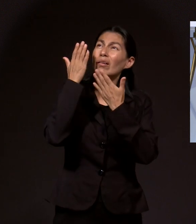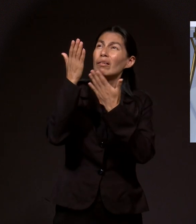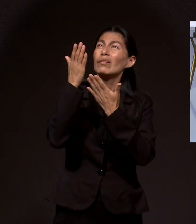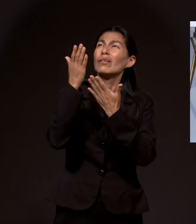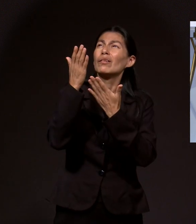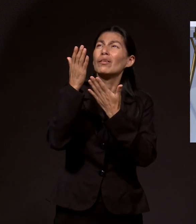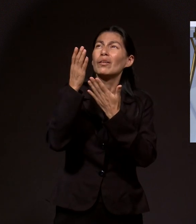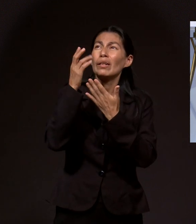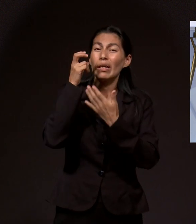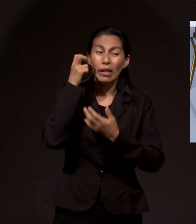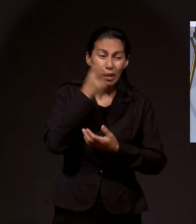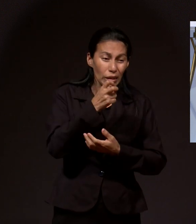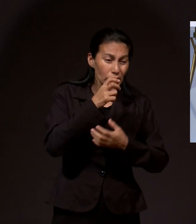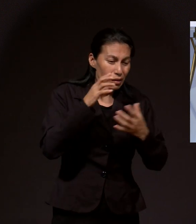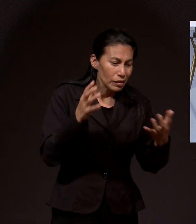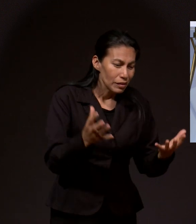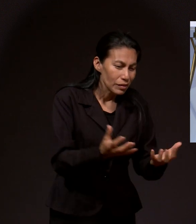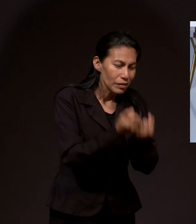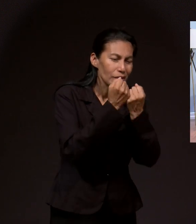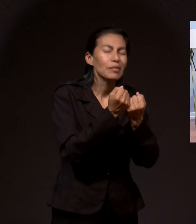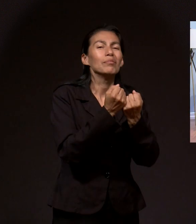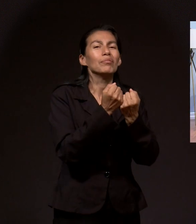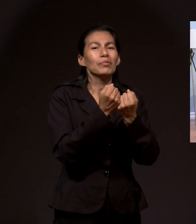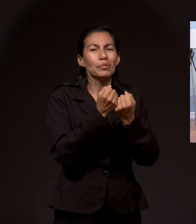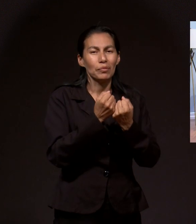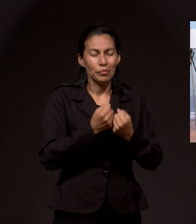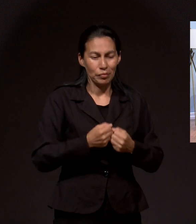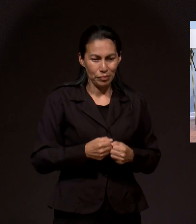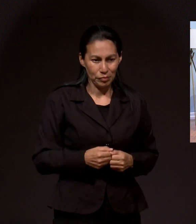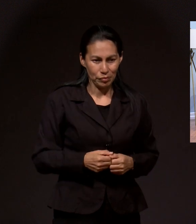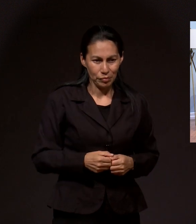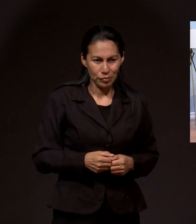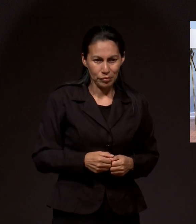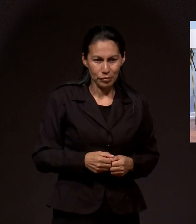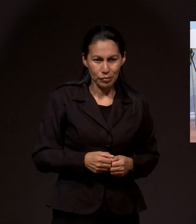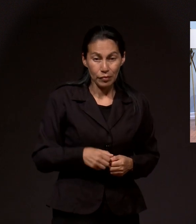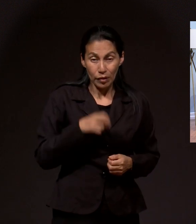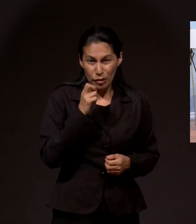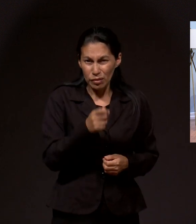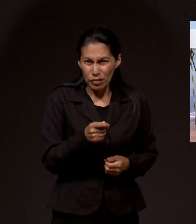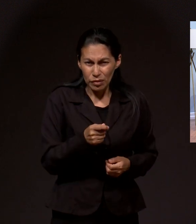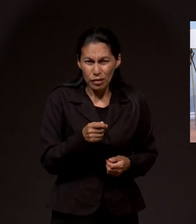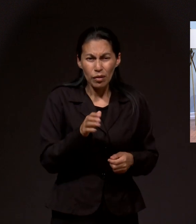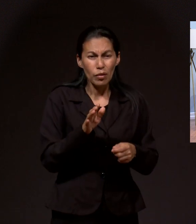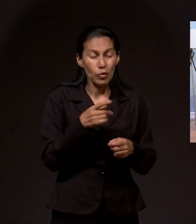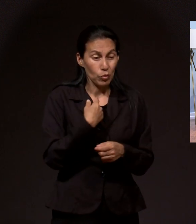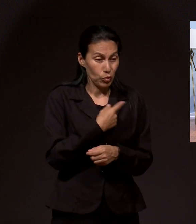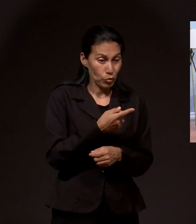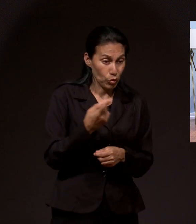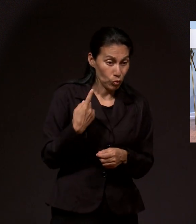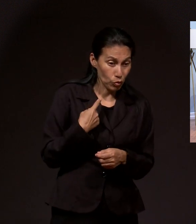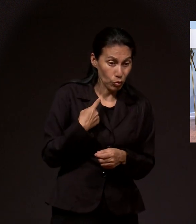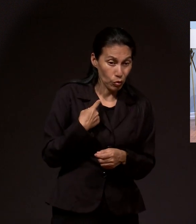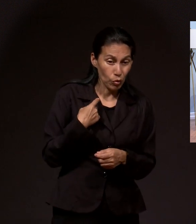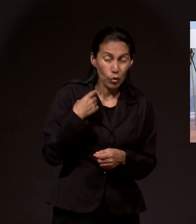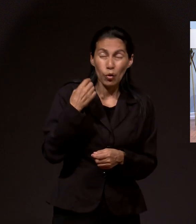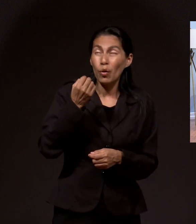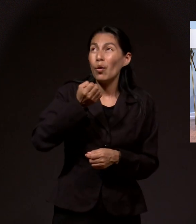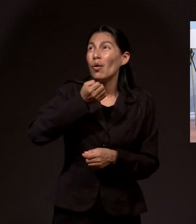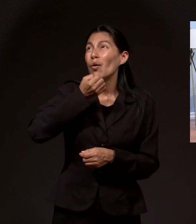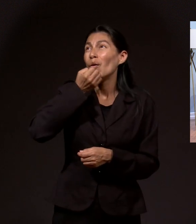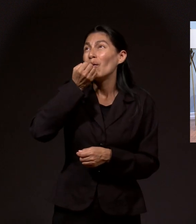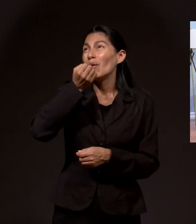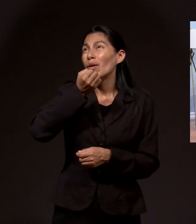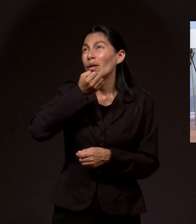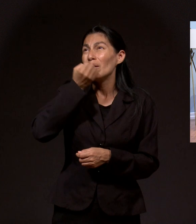el nombre de Dios será salvo. Y es porque cuando uno invoca,